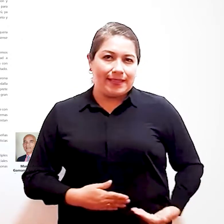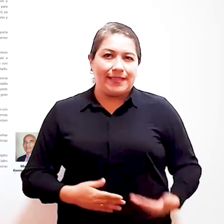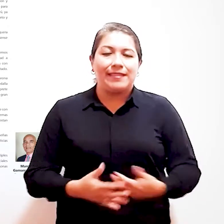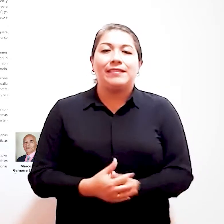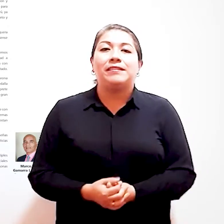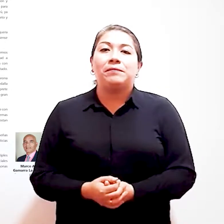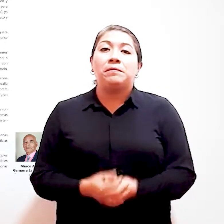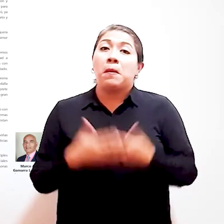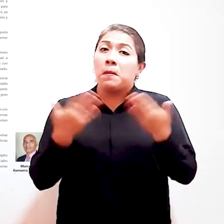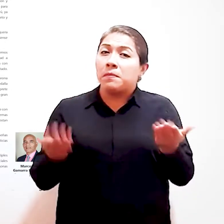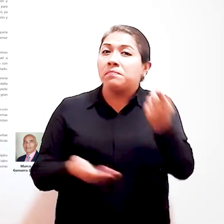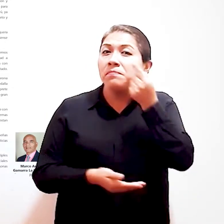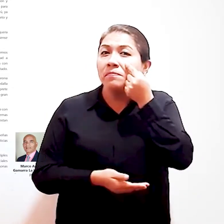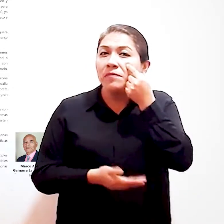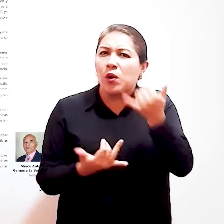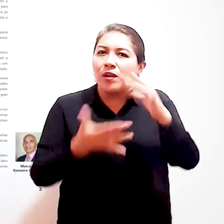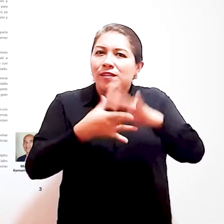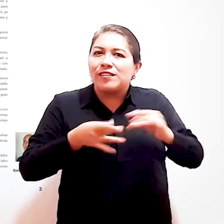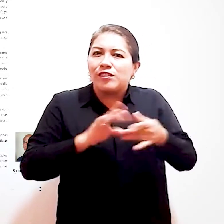brinda el Estado.